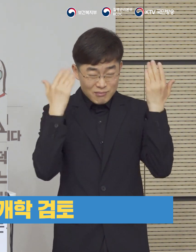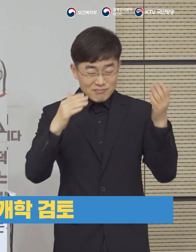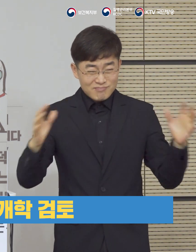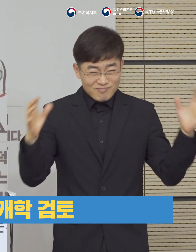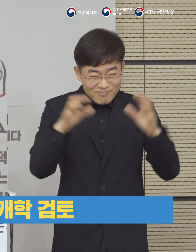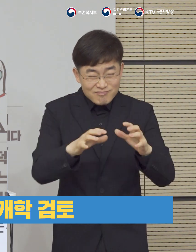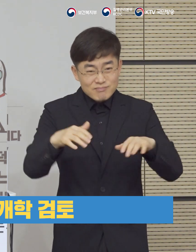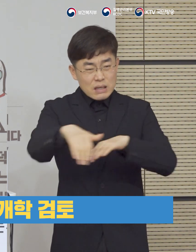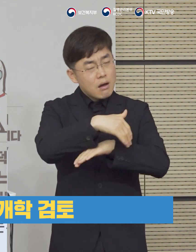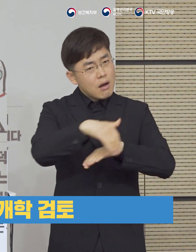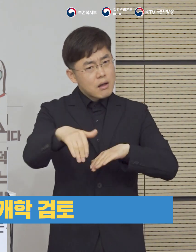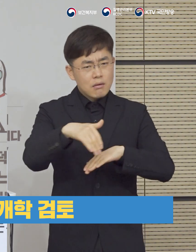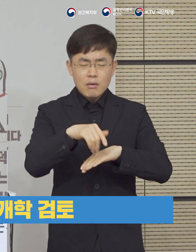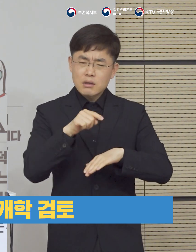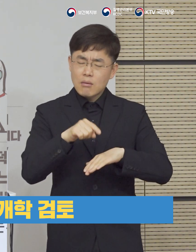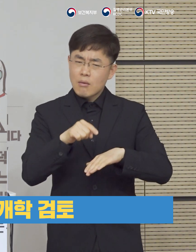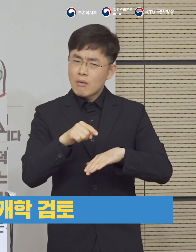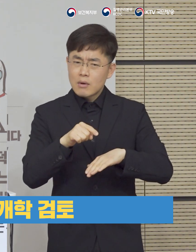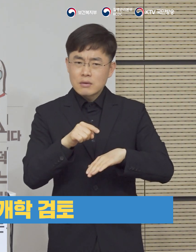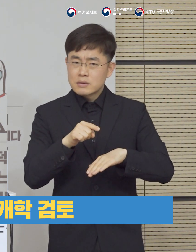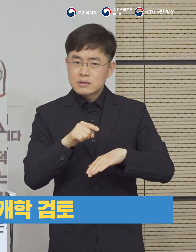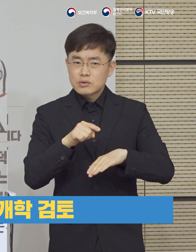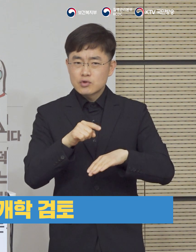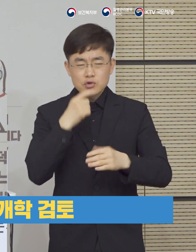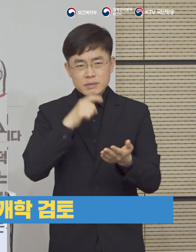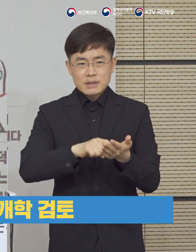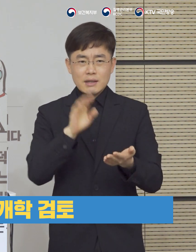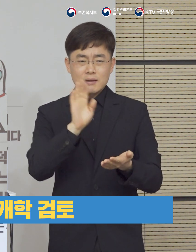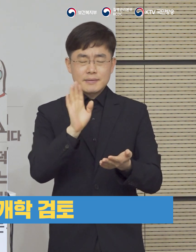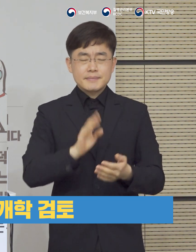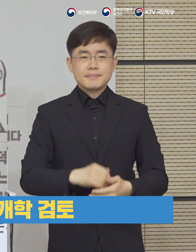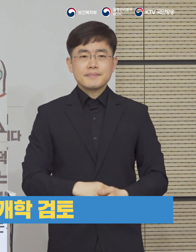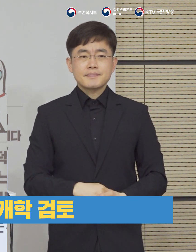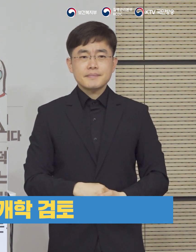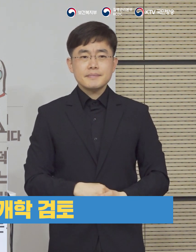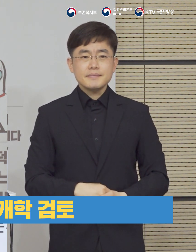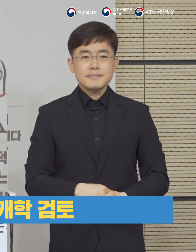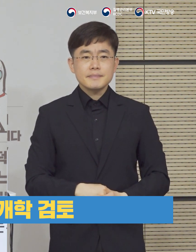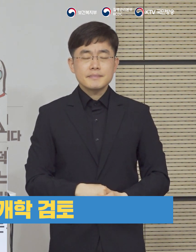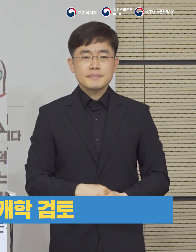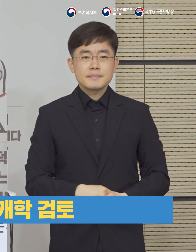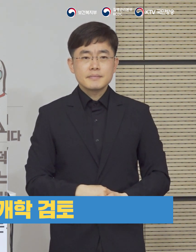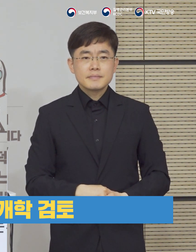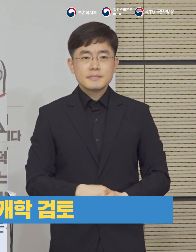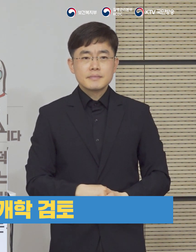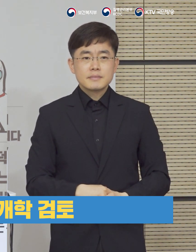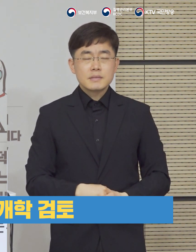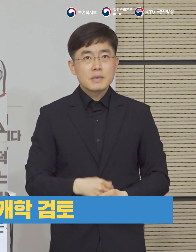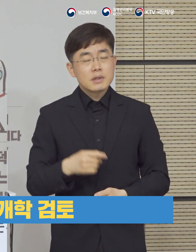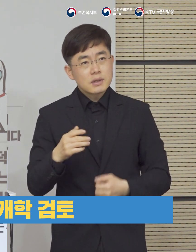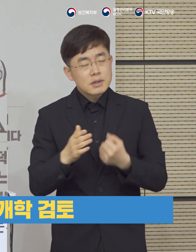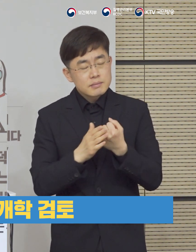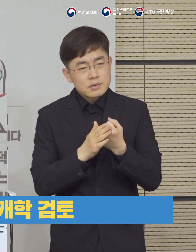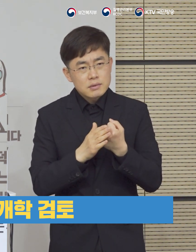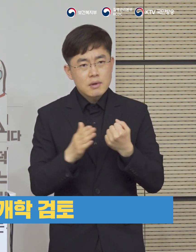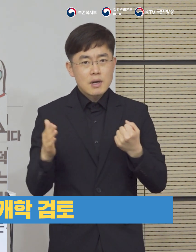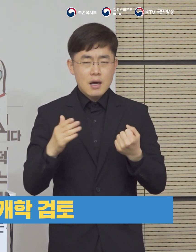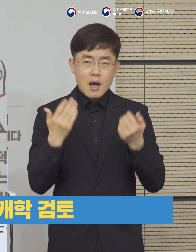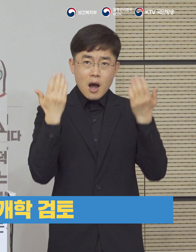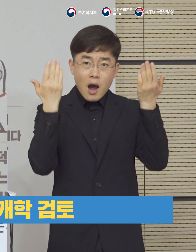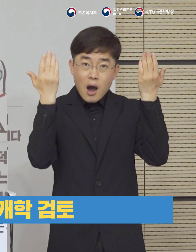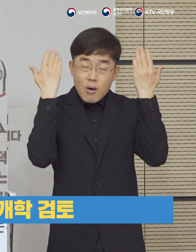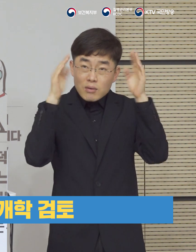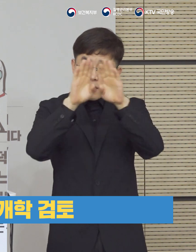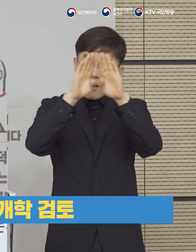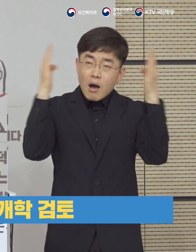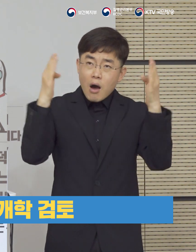계약을 하는 것이 여러 가지 조건들을 동시에 충족시켜야 되는 이러한 어려움이 있어서 쉽지 않을 수